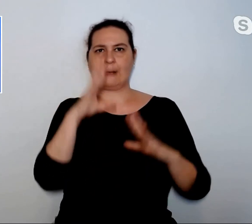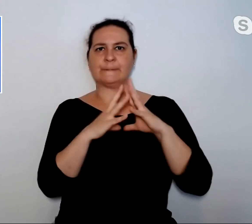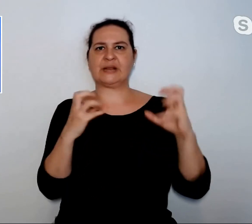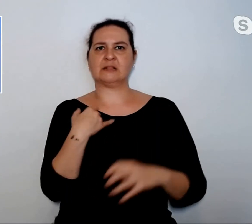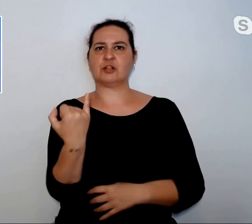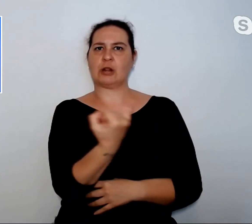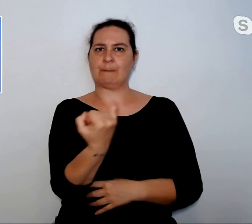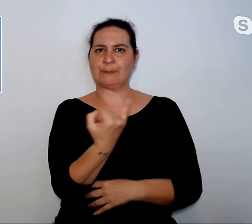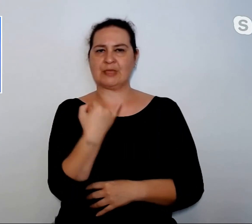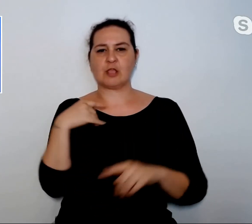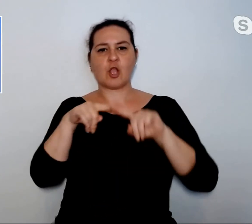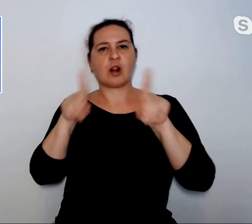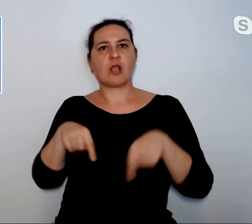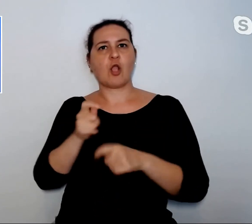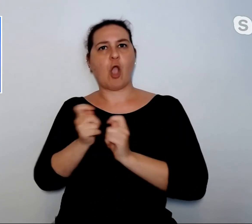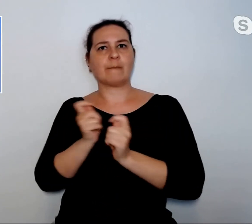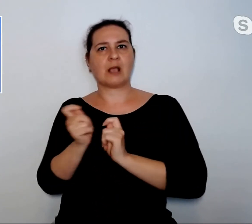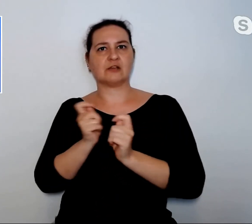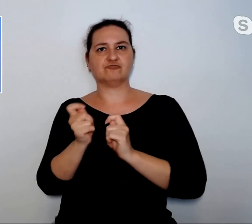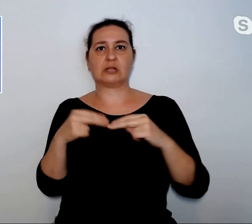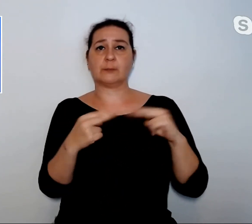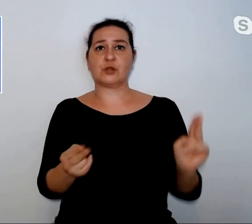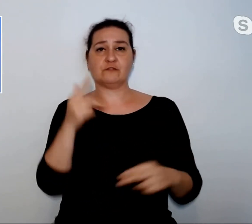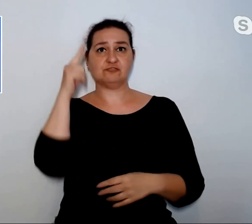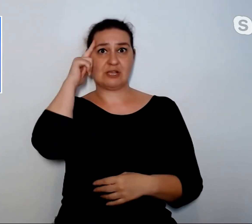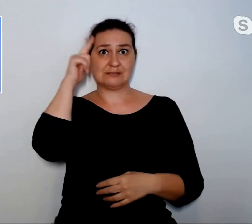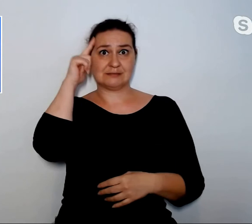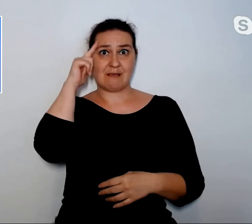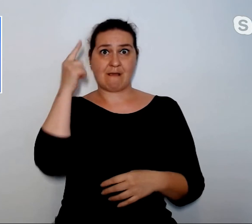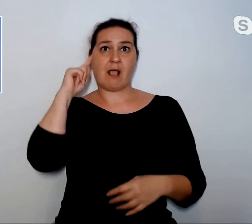e privati delle province di Siena e Arezzo.